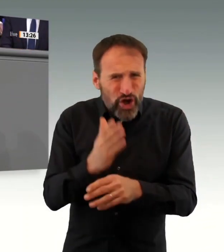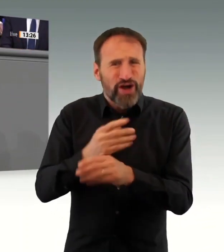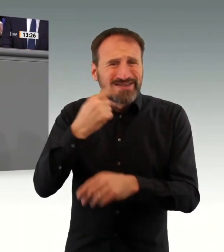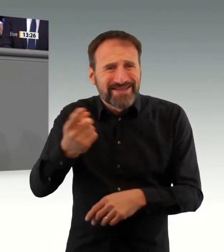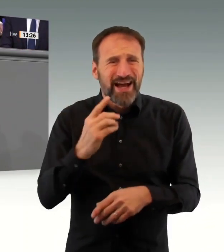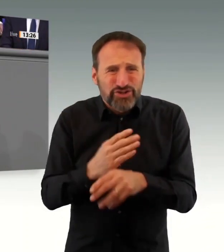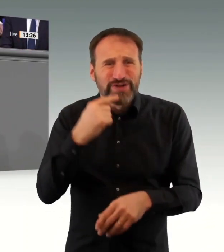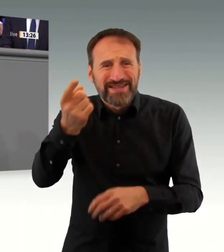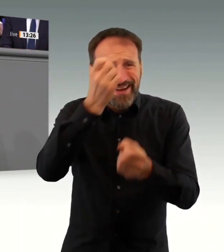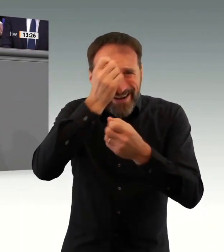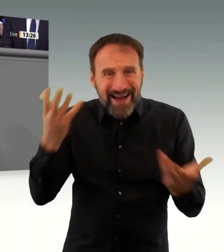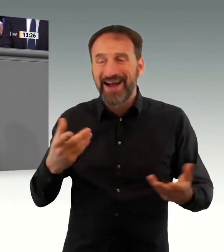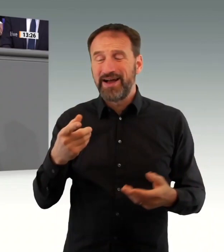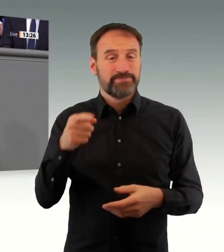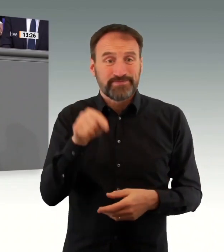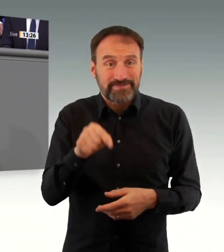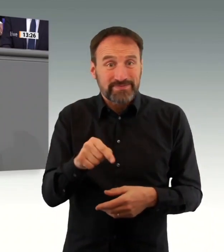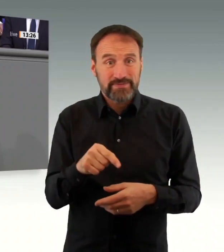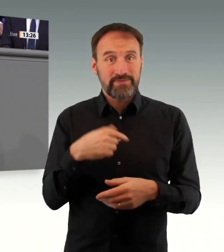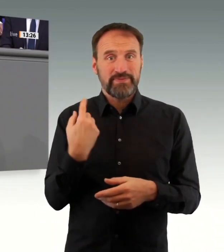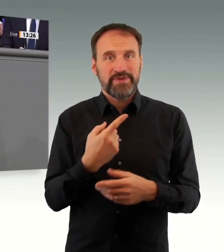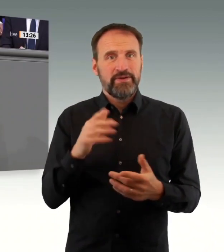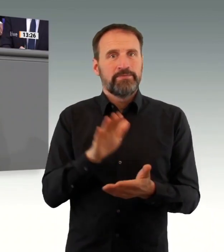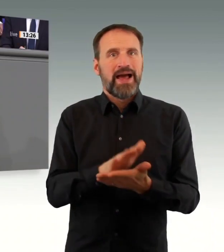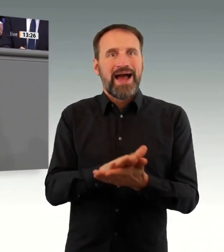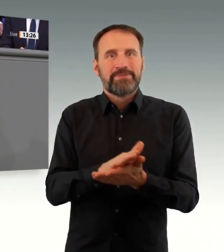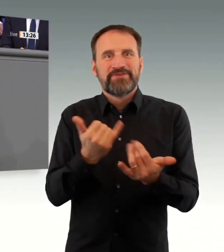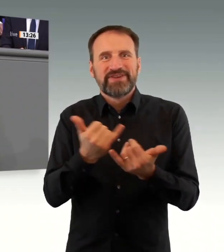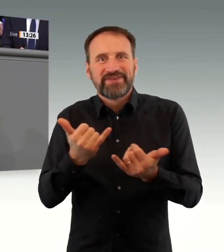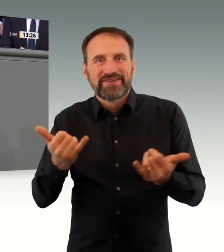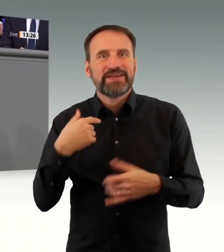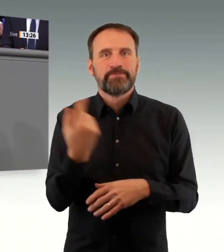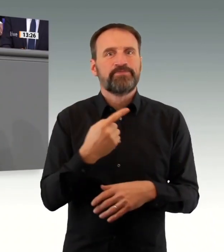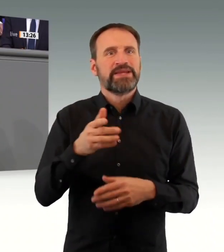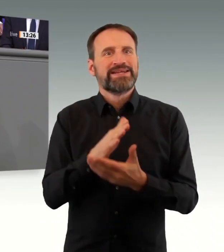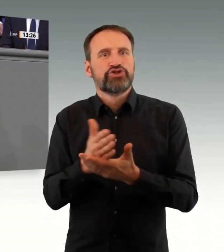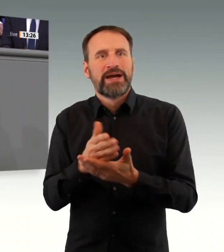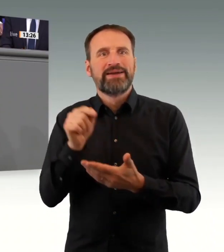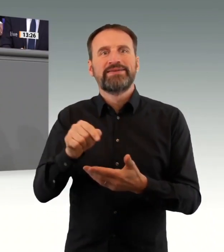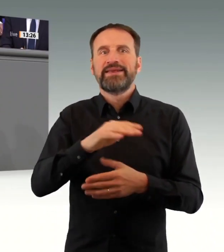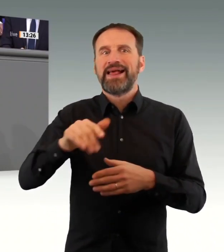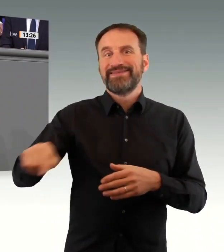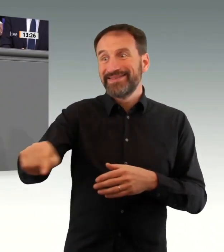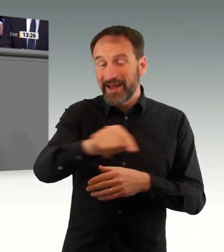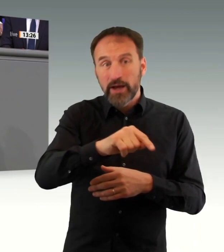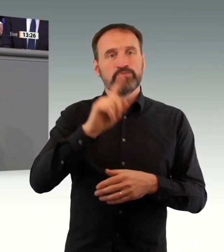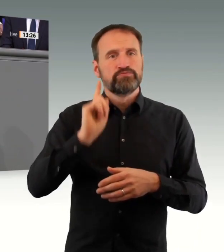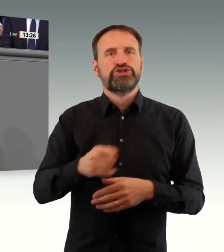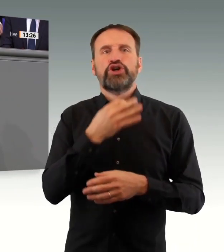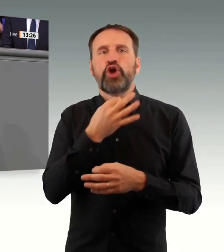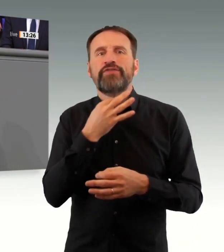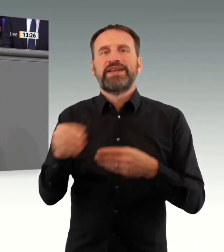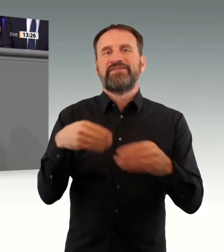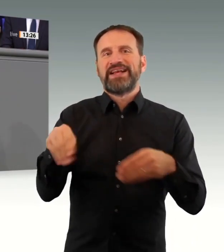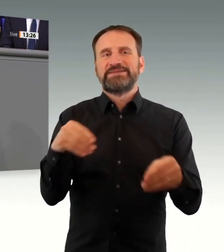eingeschränkt werden, bleiben weiter möglich. Übernachtungsmöglichkeiten bleiben weiter möglich. Es gibt auch keine Ausgangsbeschränkungen, auch bei den Schulen. Natürlich will kein